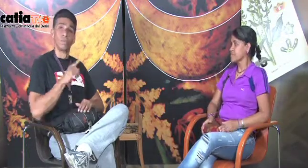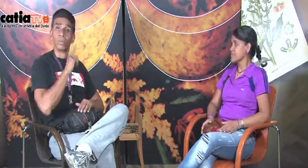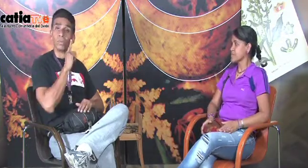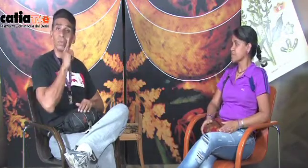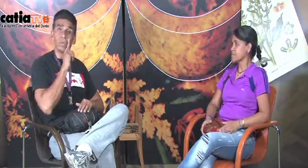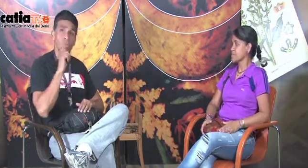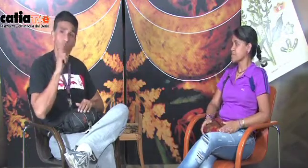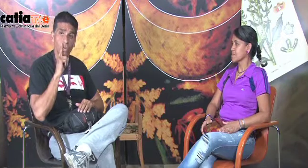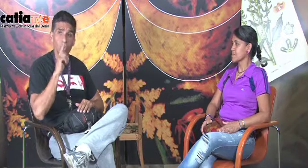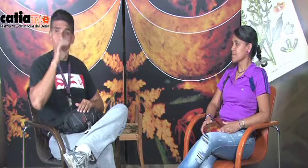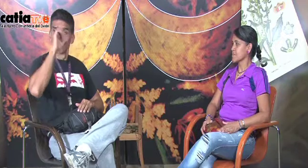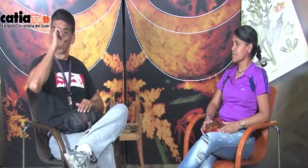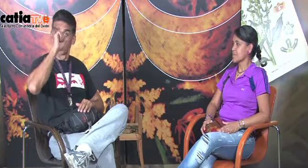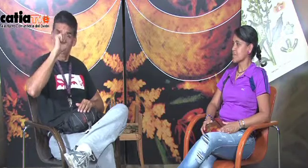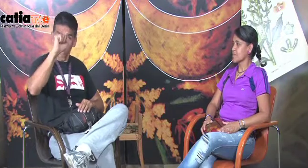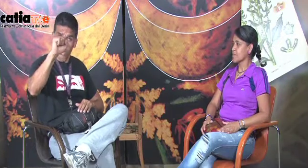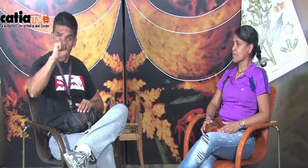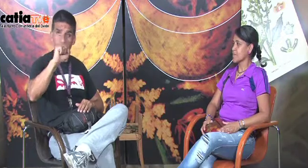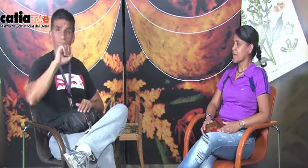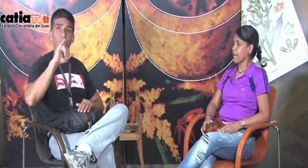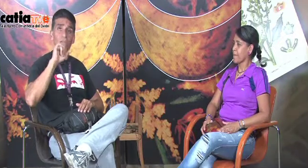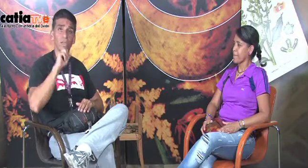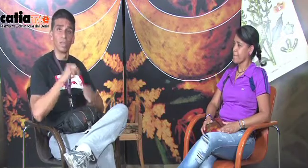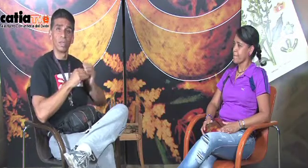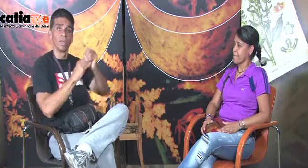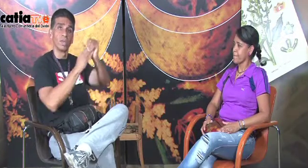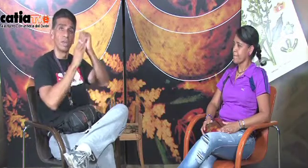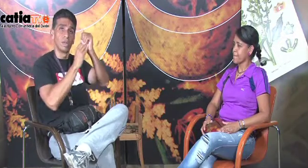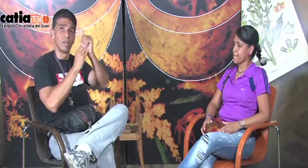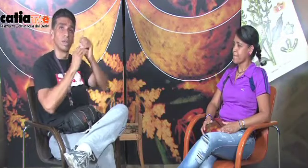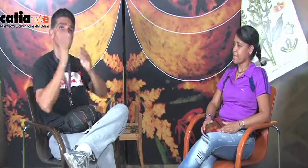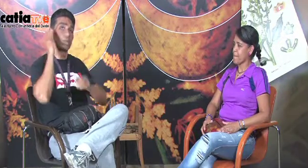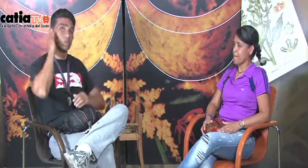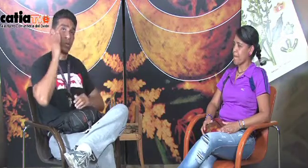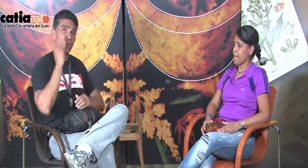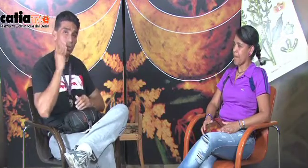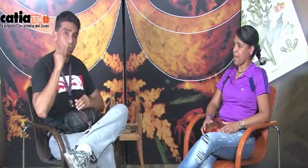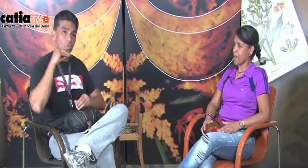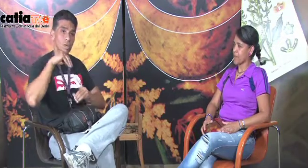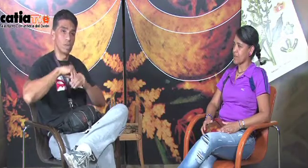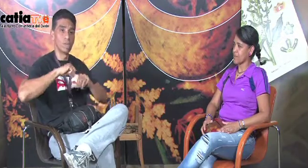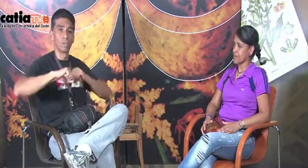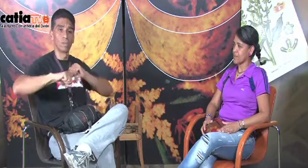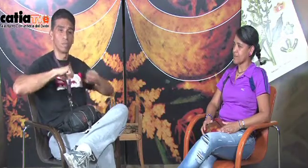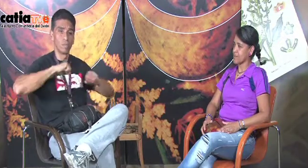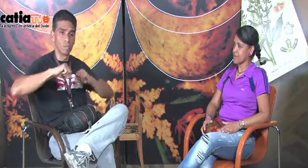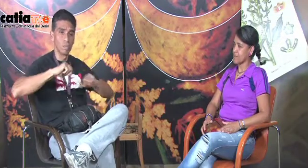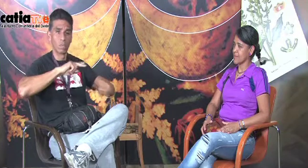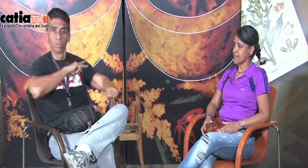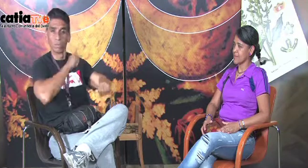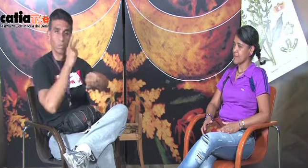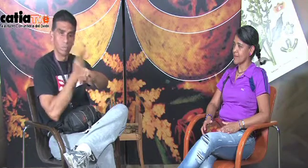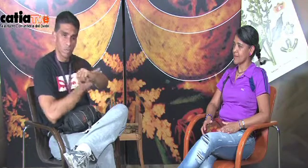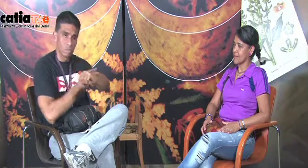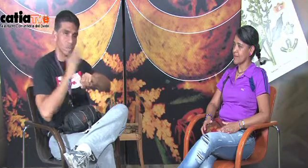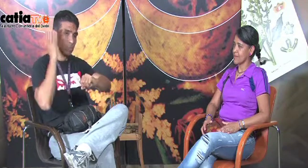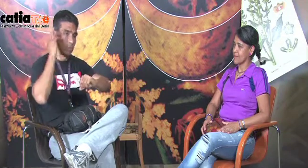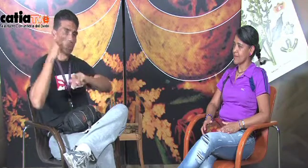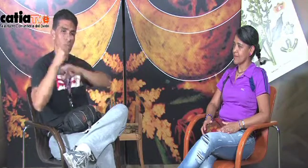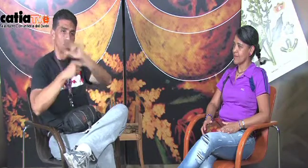Mi nombre es Silvio, yo soy líder sordo del movimiento Poder Sordo